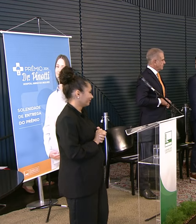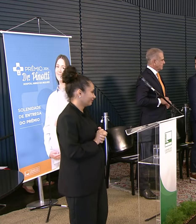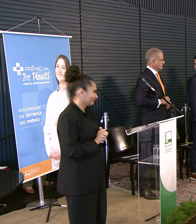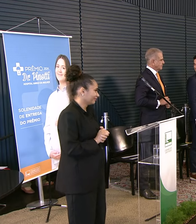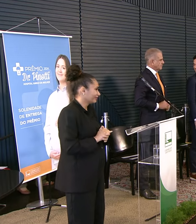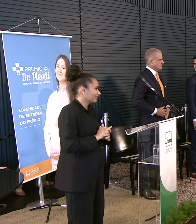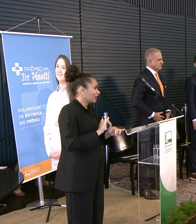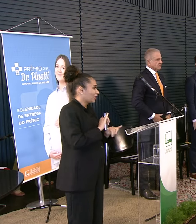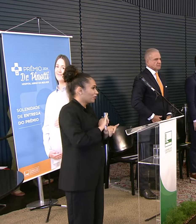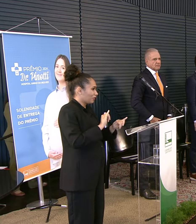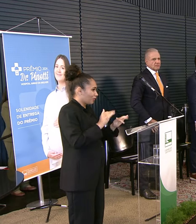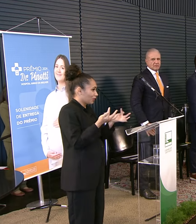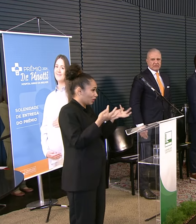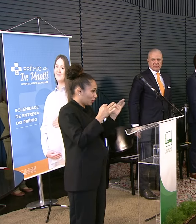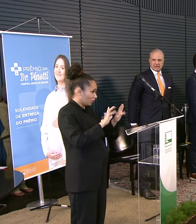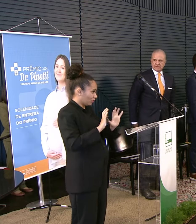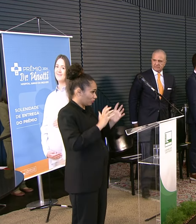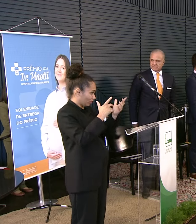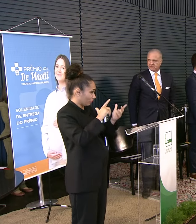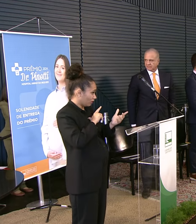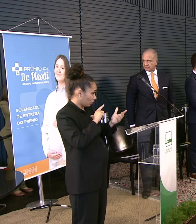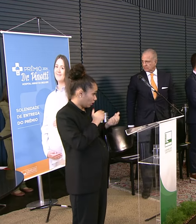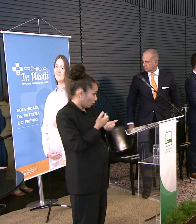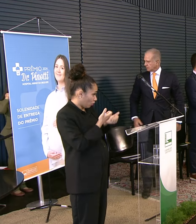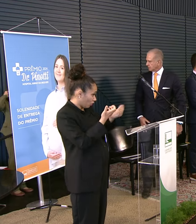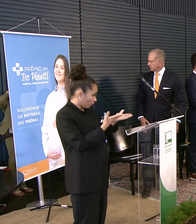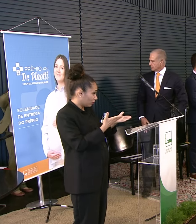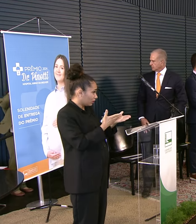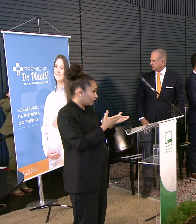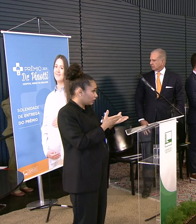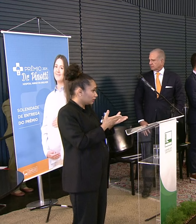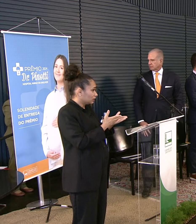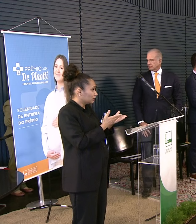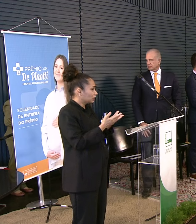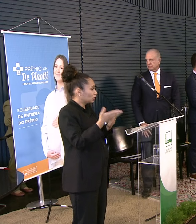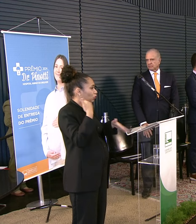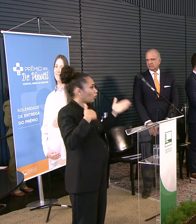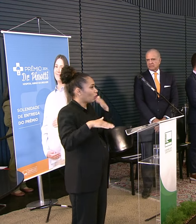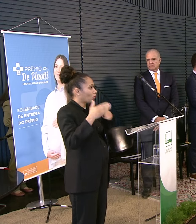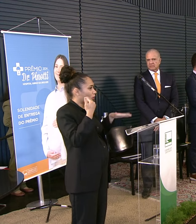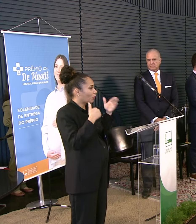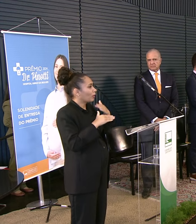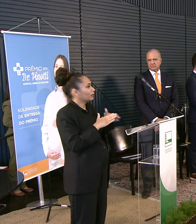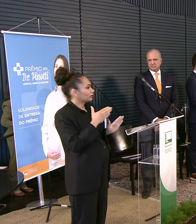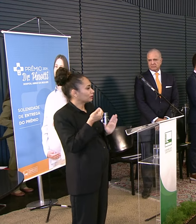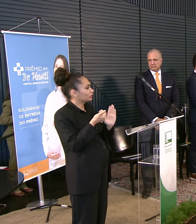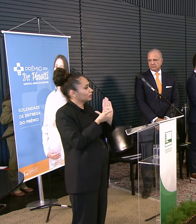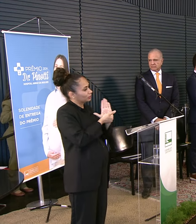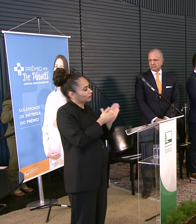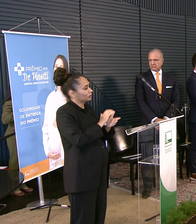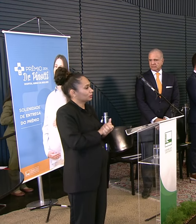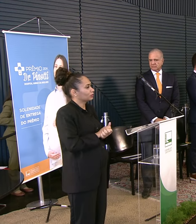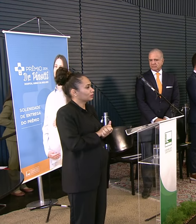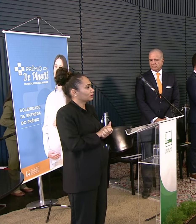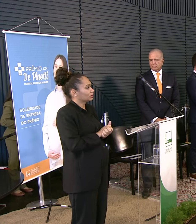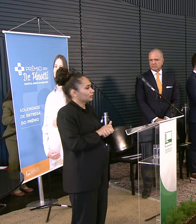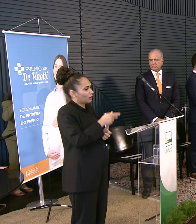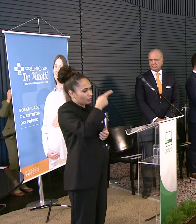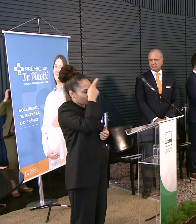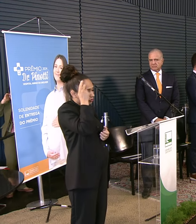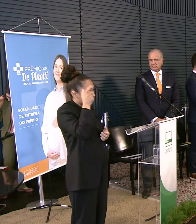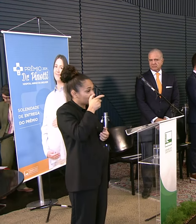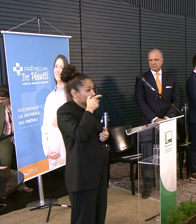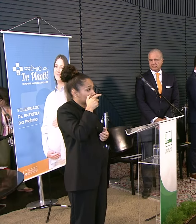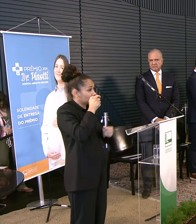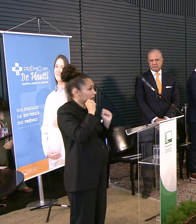Informamos que ao final do evento Será oferecido um tour Pelas dependências Da Câmara dos Deputados Os interessados